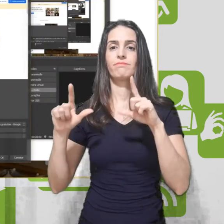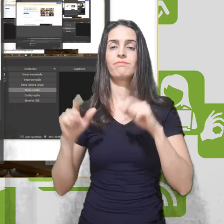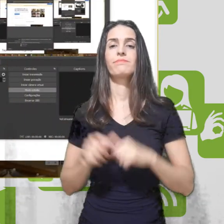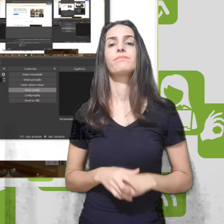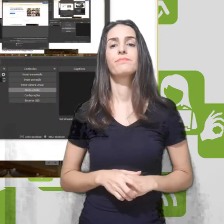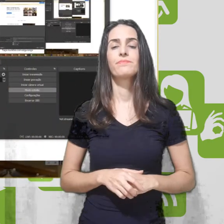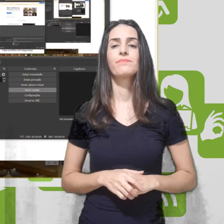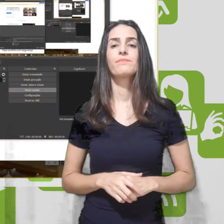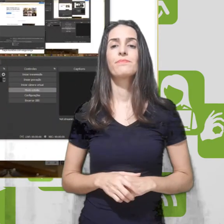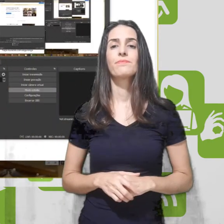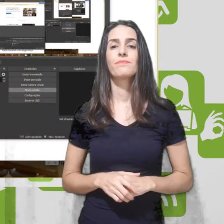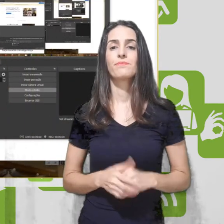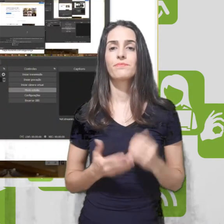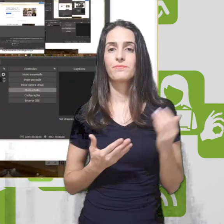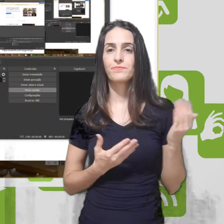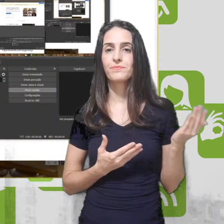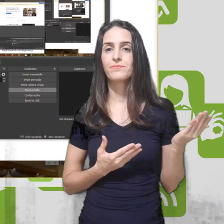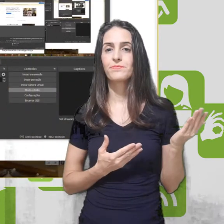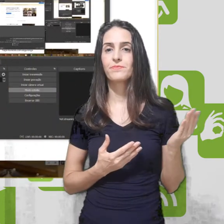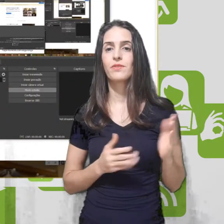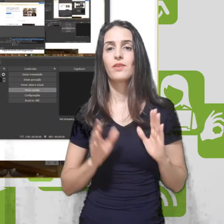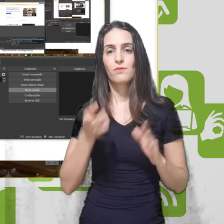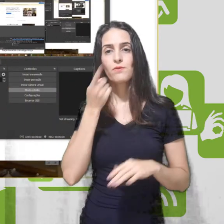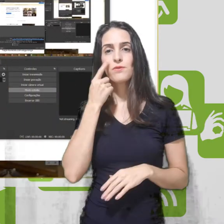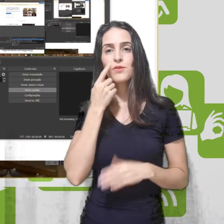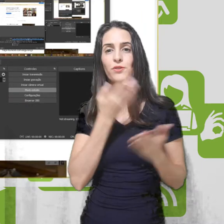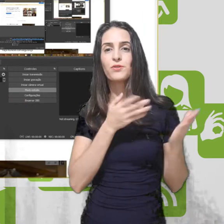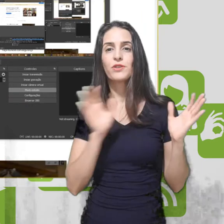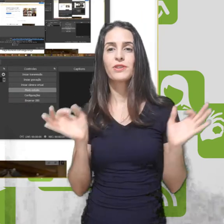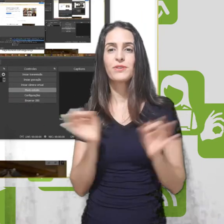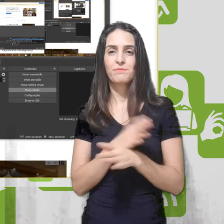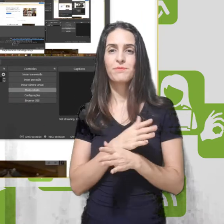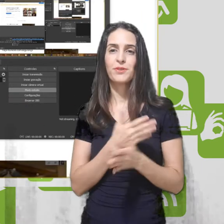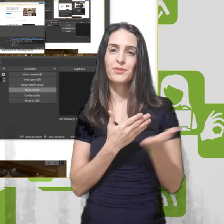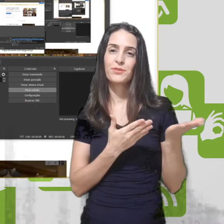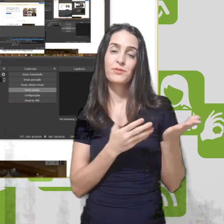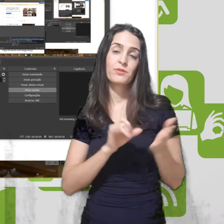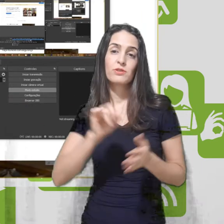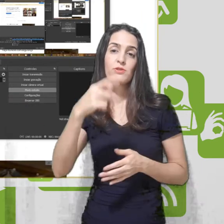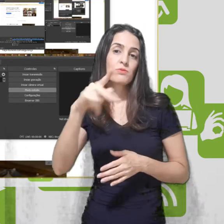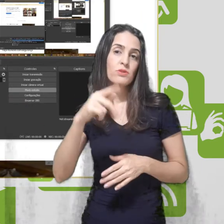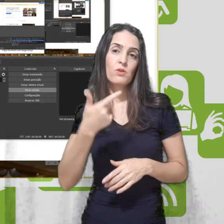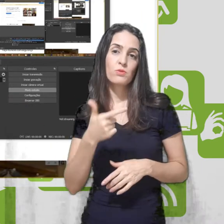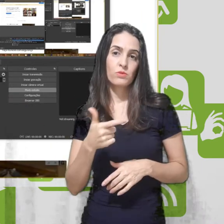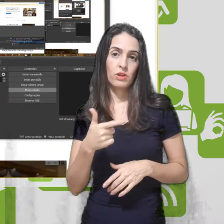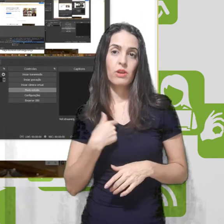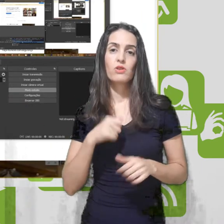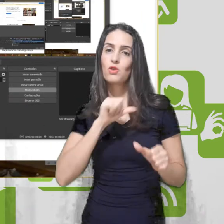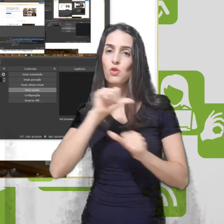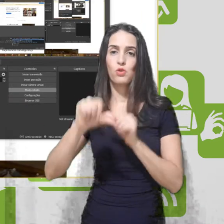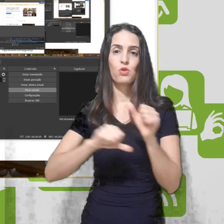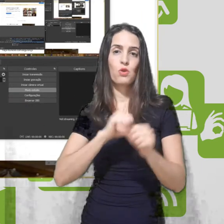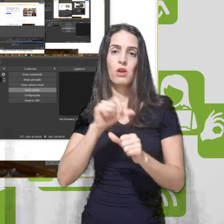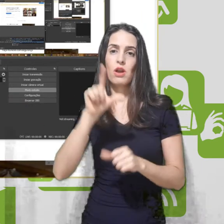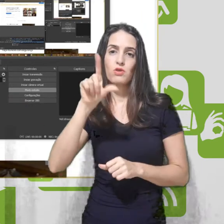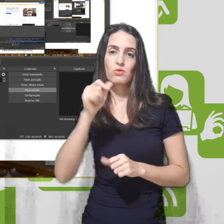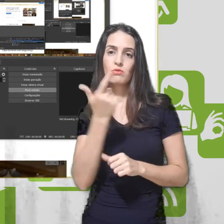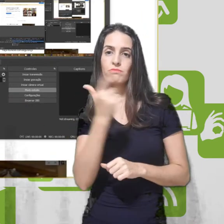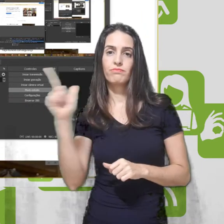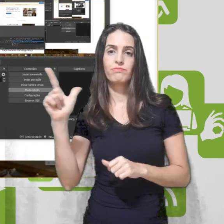Aqui estamos na janela. né? Ele já está até selecionado aqui. Mas se não tiver, você troca aqui e seleciona outra janela.